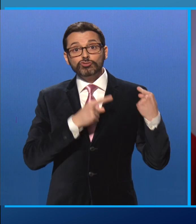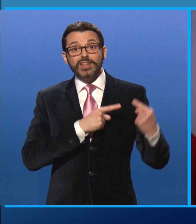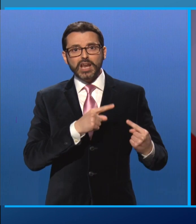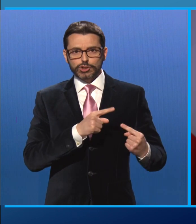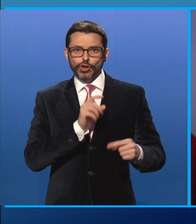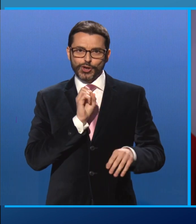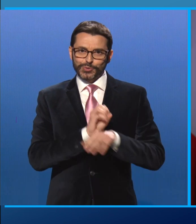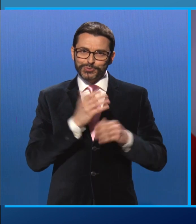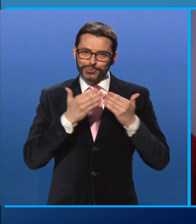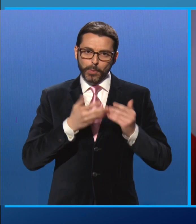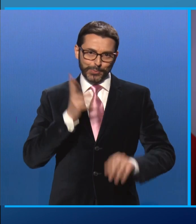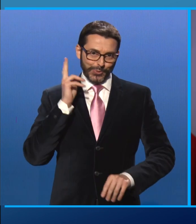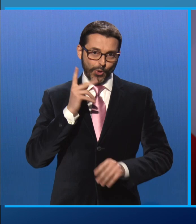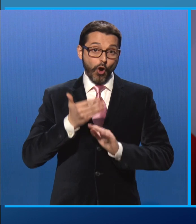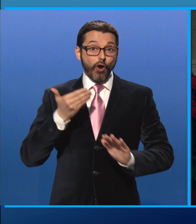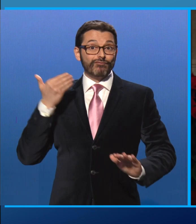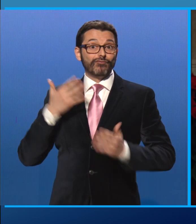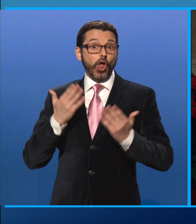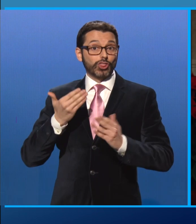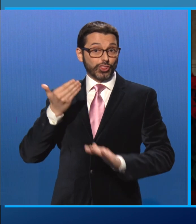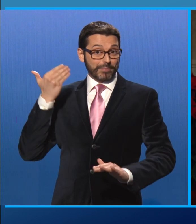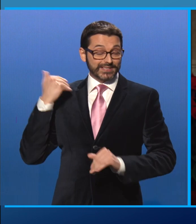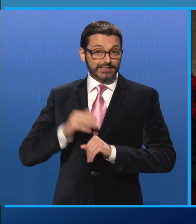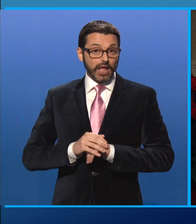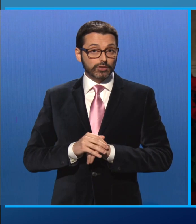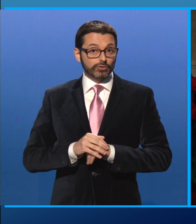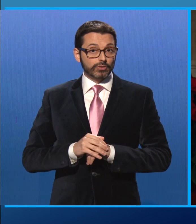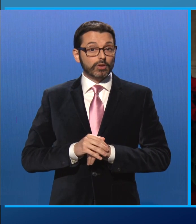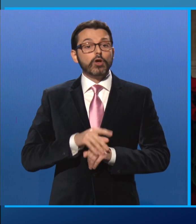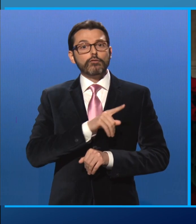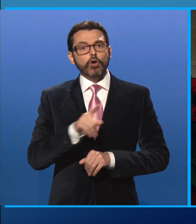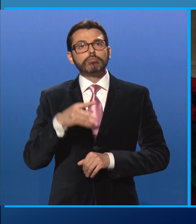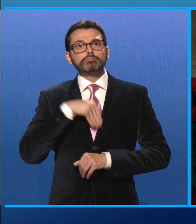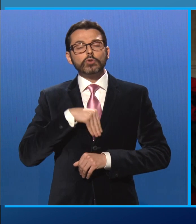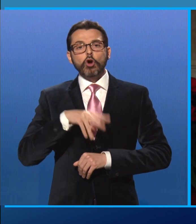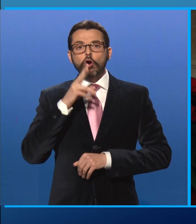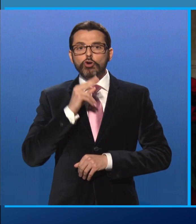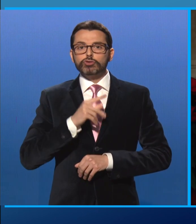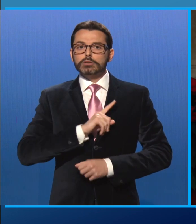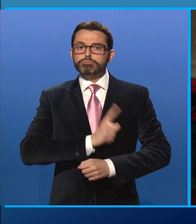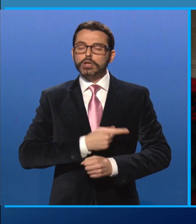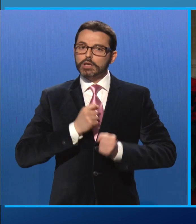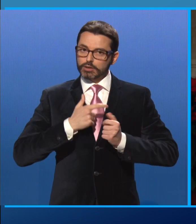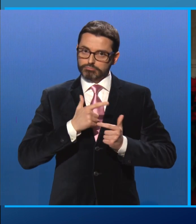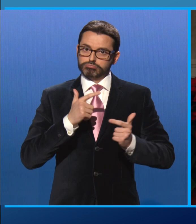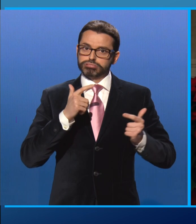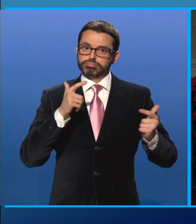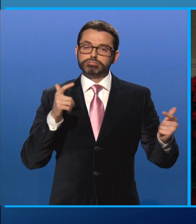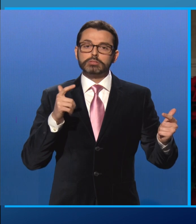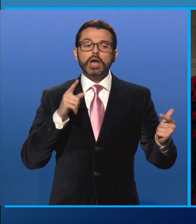rispetto a quelle che vi hanno preceduto. Avete conoscenze e potenzialità molto grandi. Deve esservi assicurata la